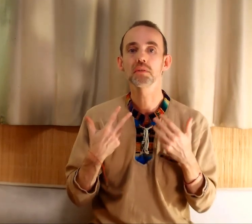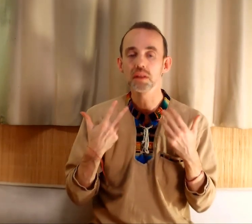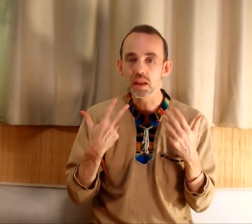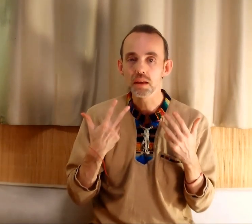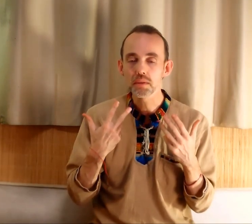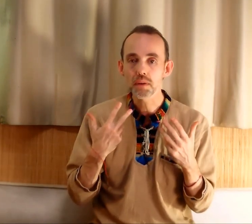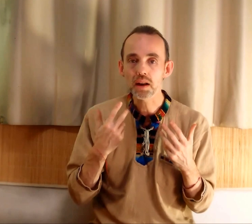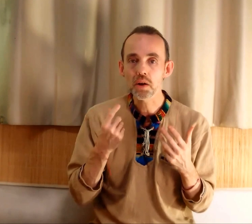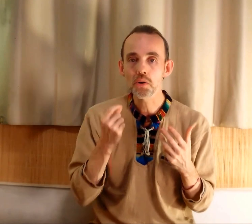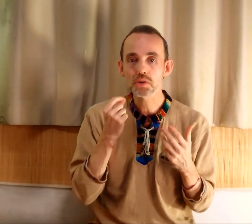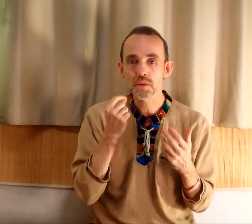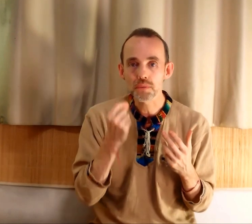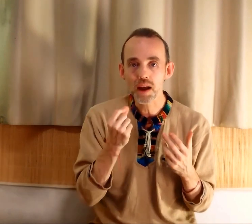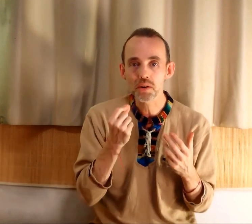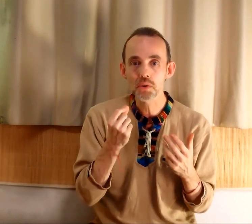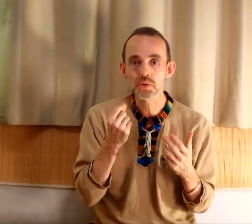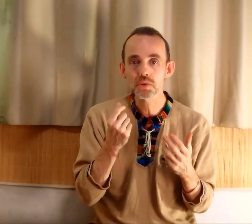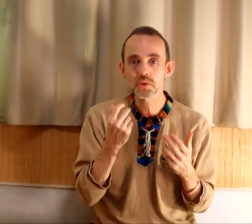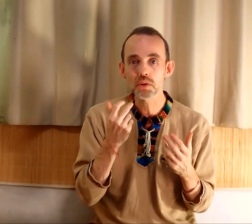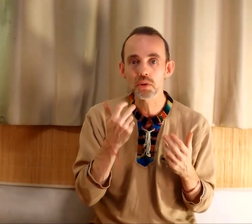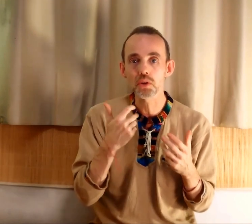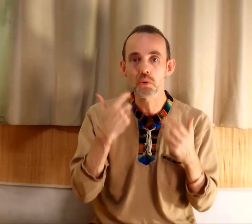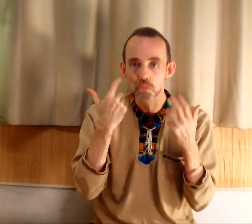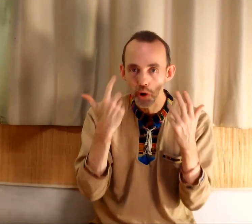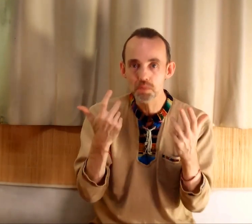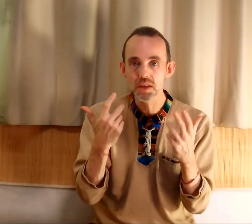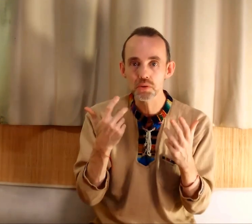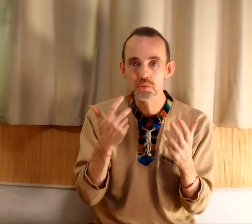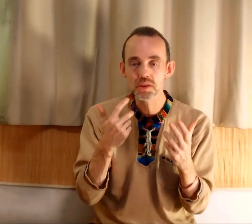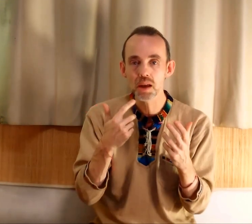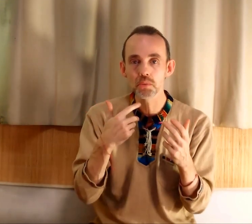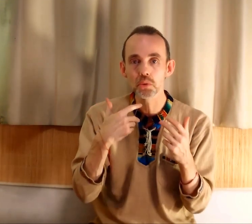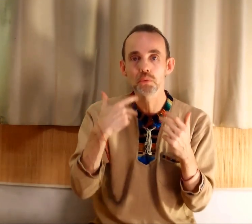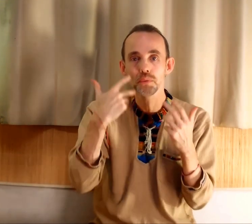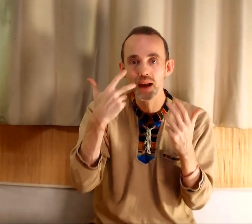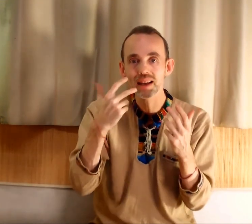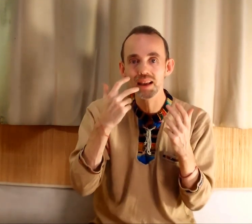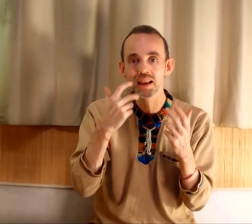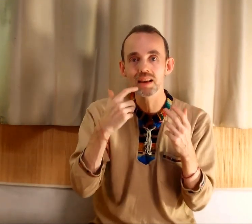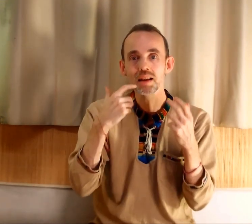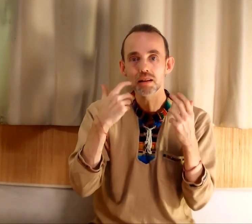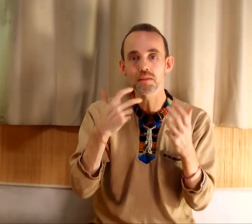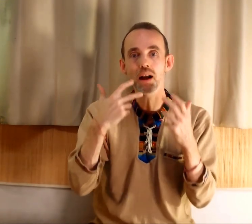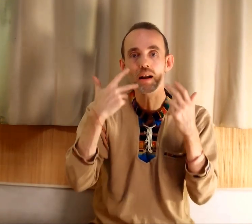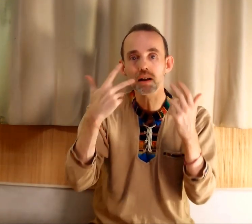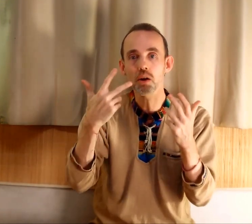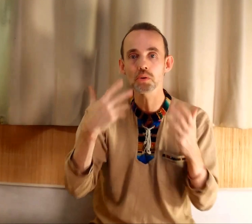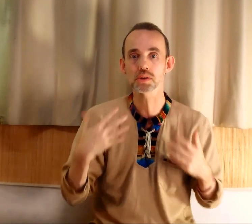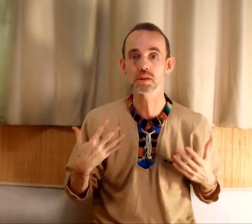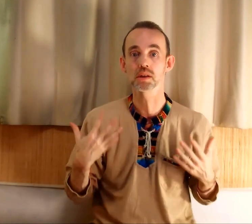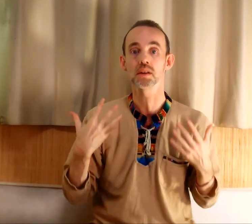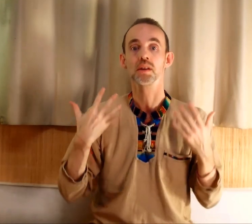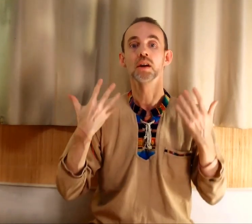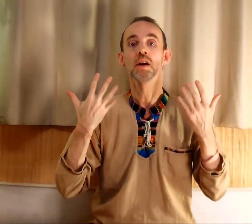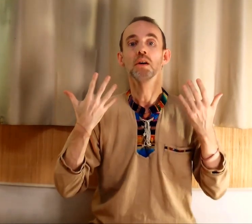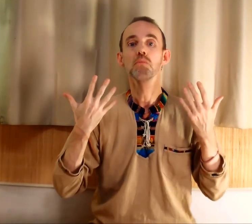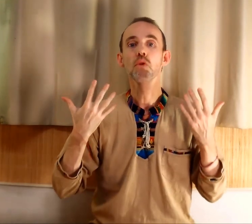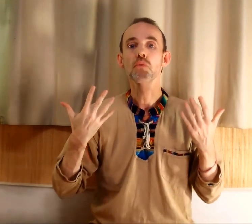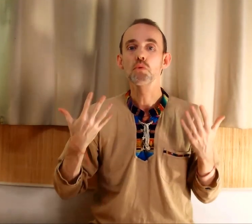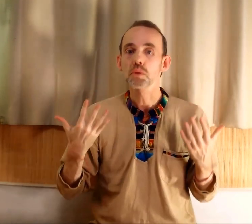des vacances. Vacances, dans le premier sens du terme, de vaquer, vacances, pour vous